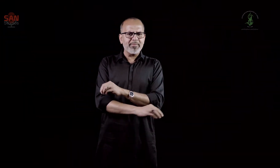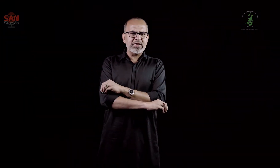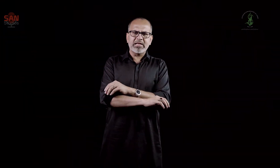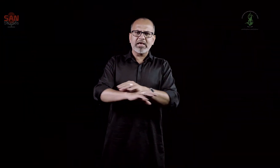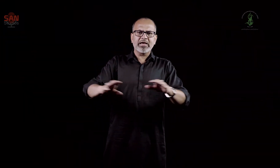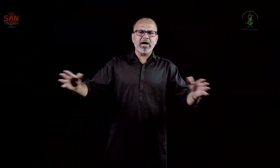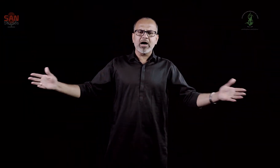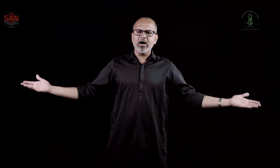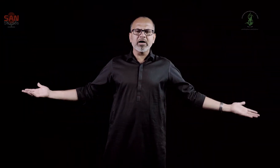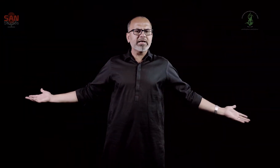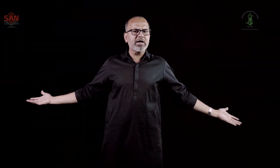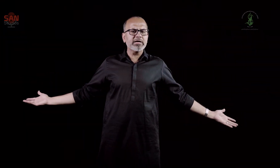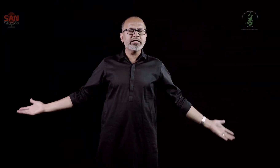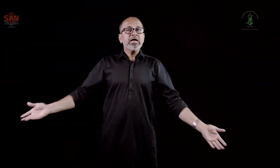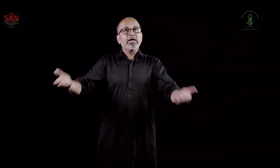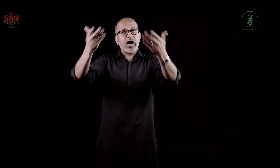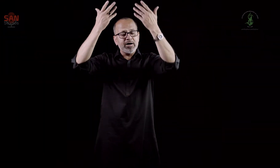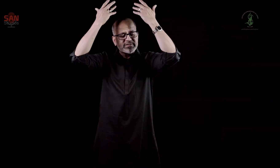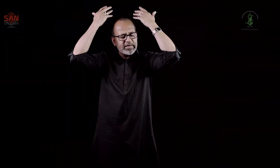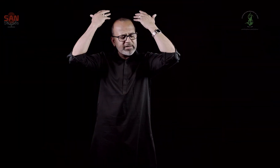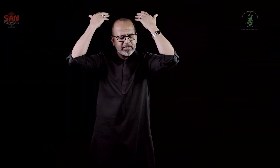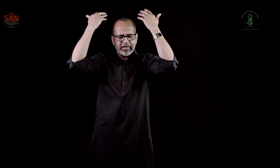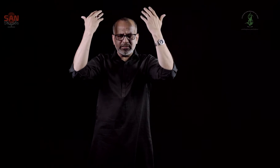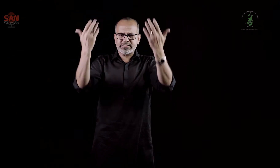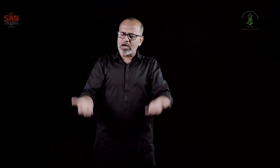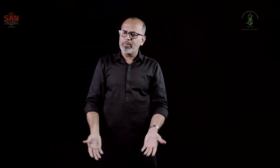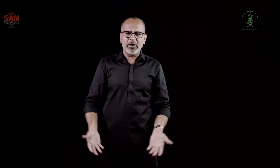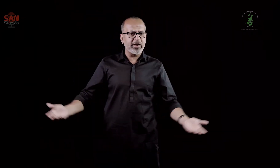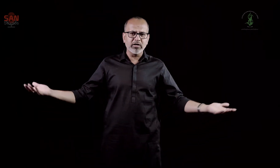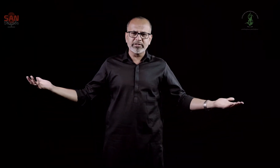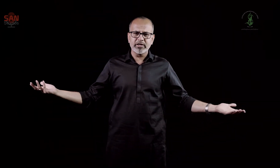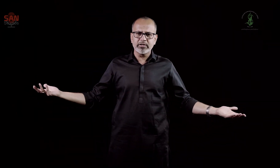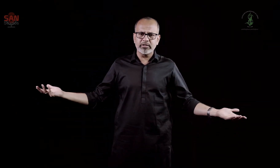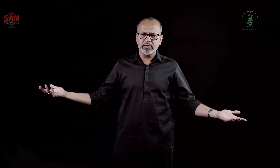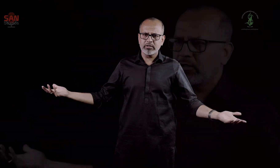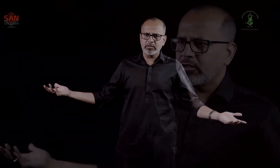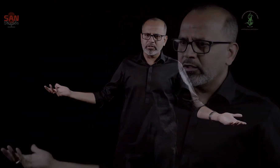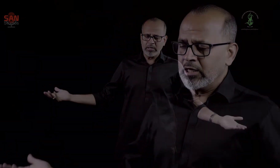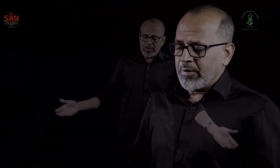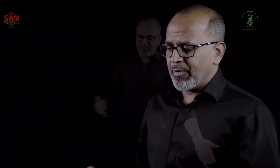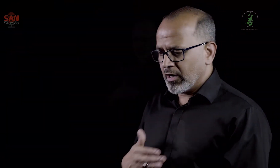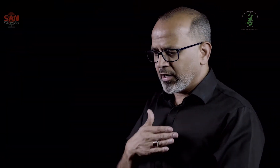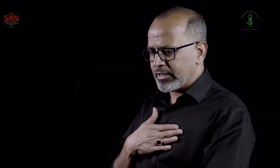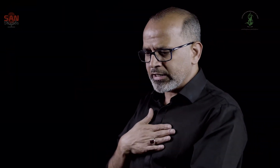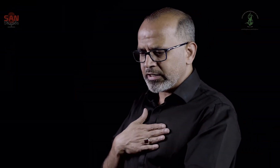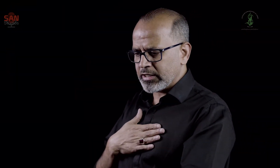ملے گا نہیں غازی سا برادر پھائی